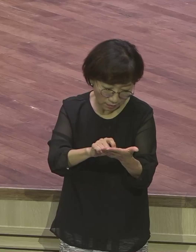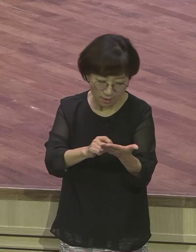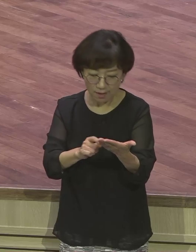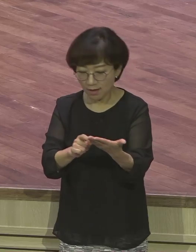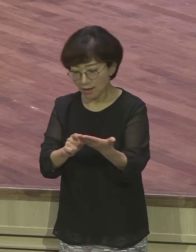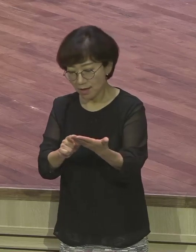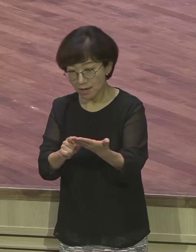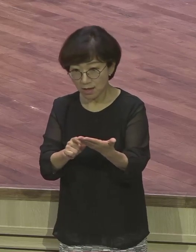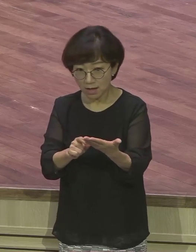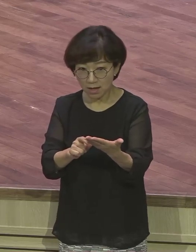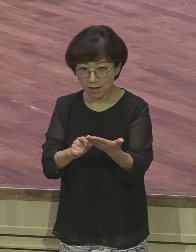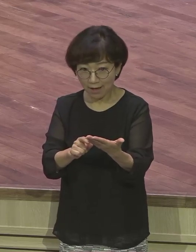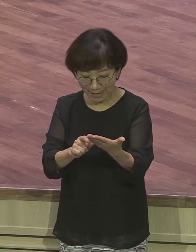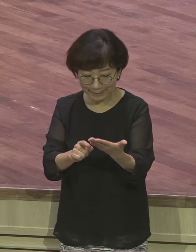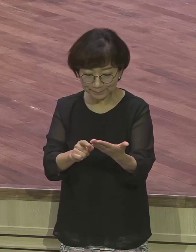설레임으로 기다리는 거예요